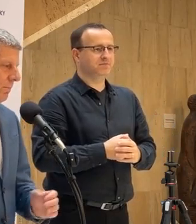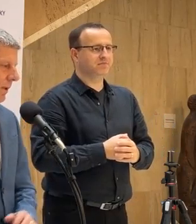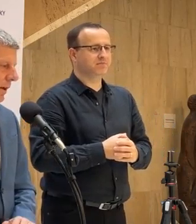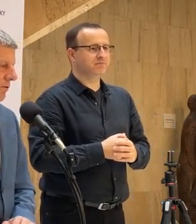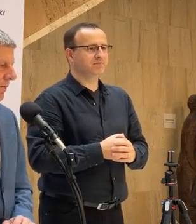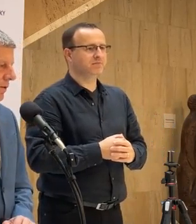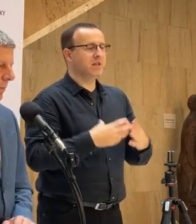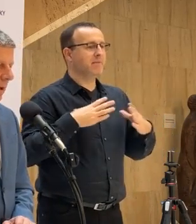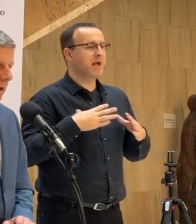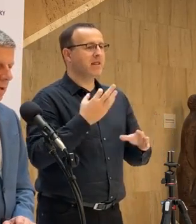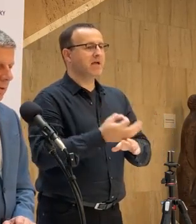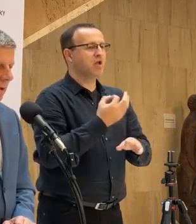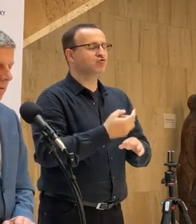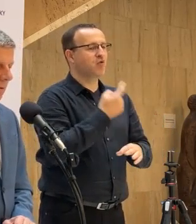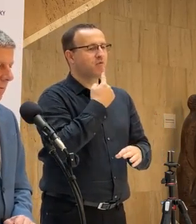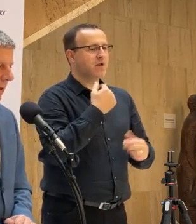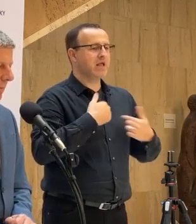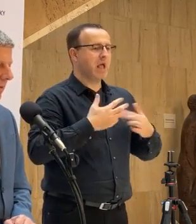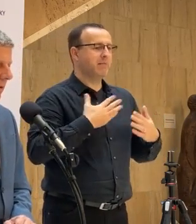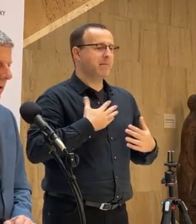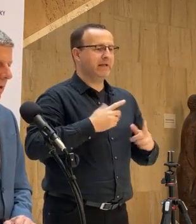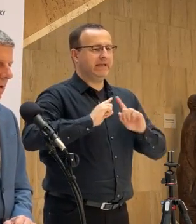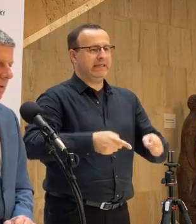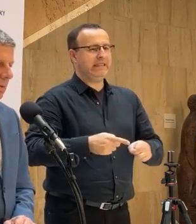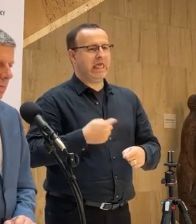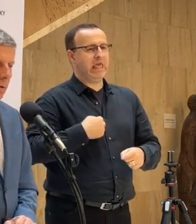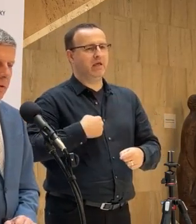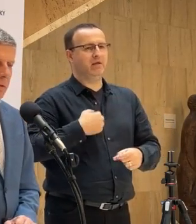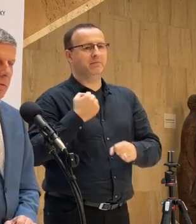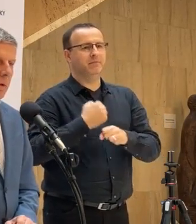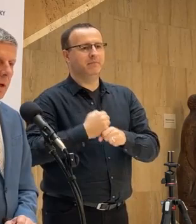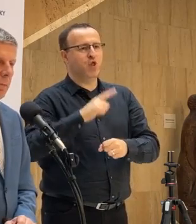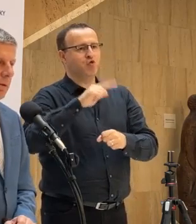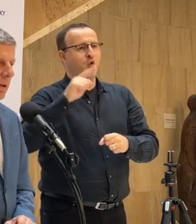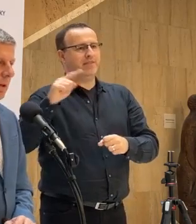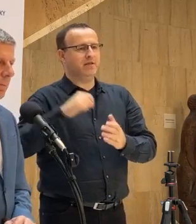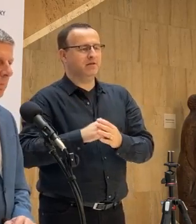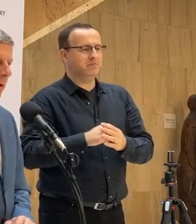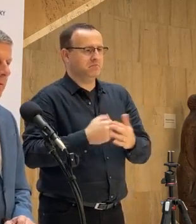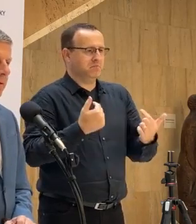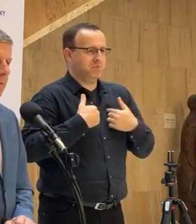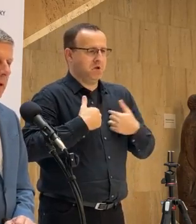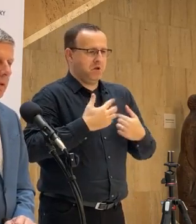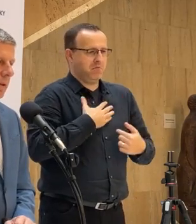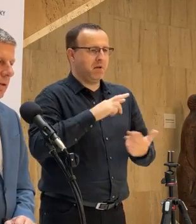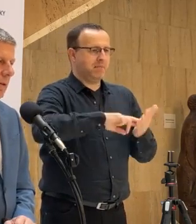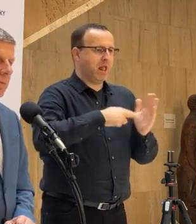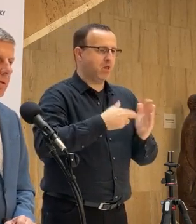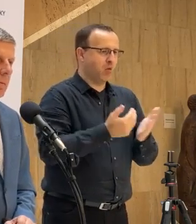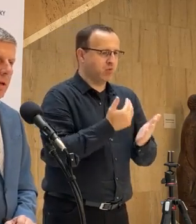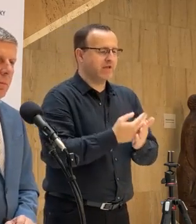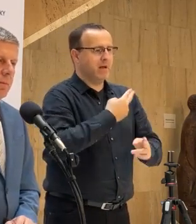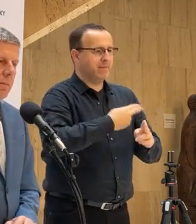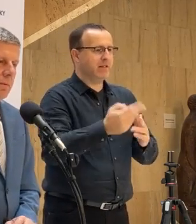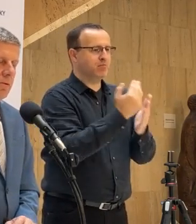Tak, pán Krajčí tvrdí, že mám nejaké iné noty. Neviem, aké presne, ale moje noty sú dvoje, plán obnovy a prekronenie vlády, takže